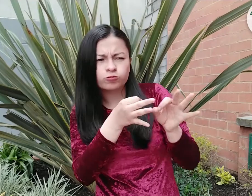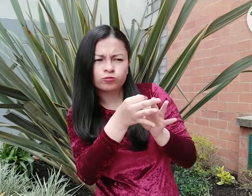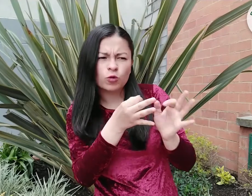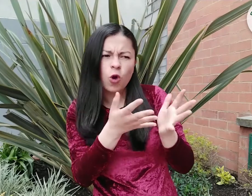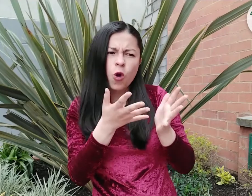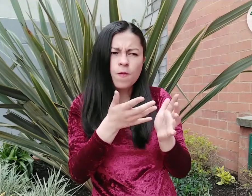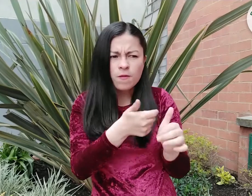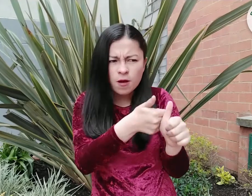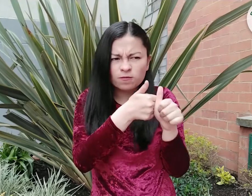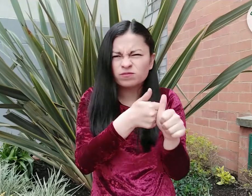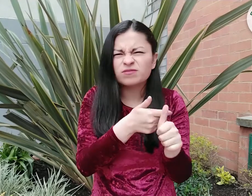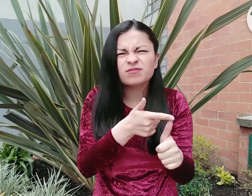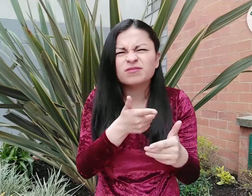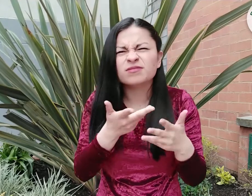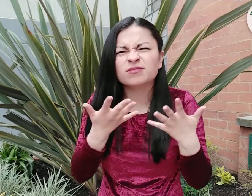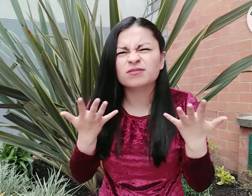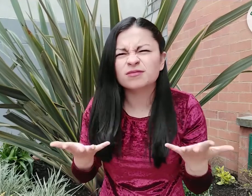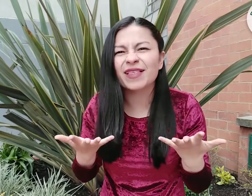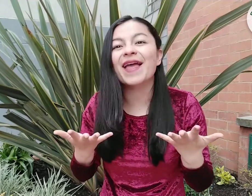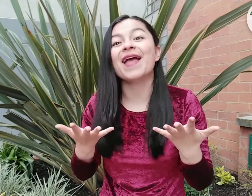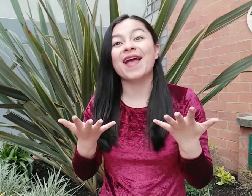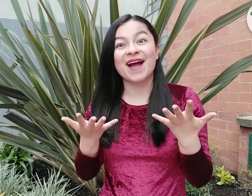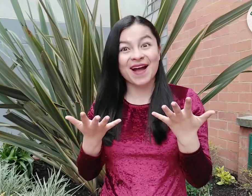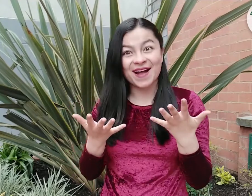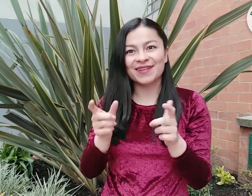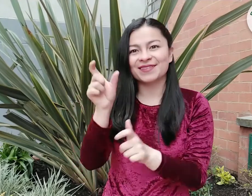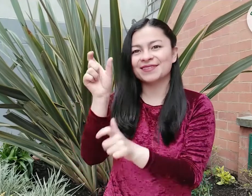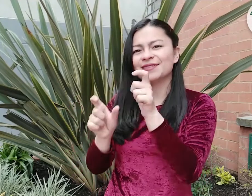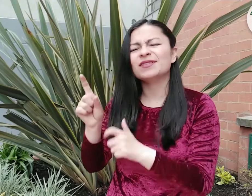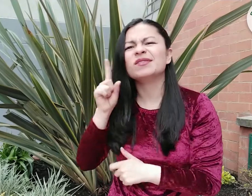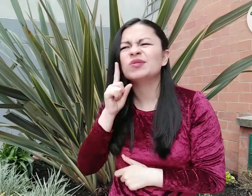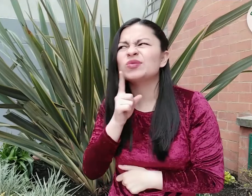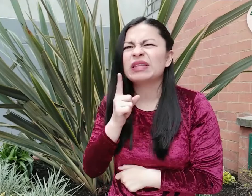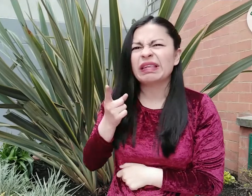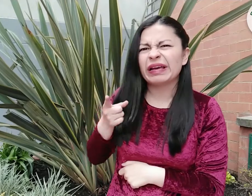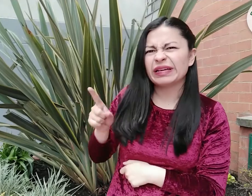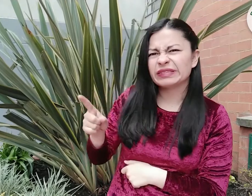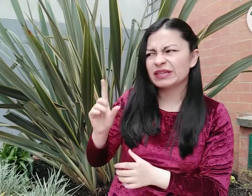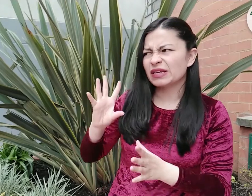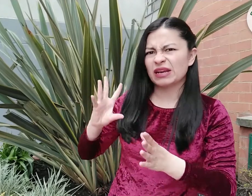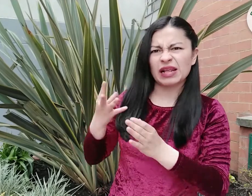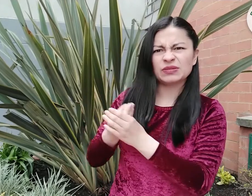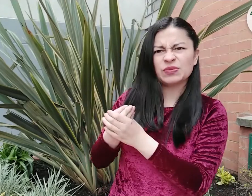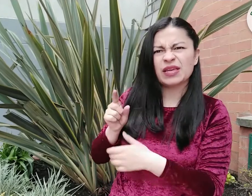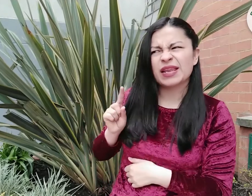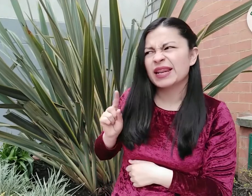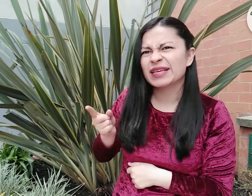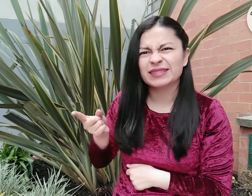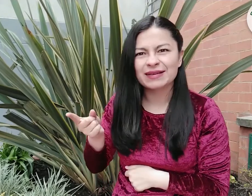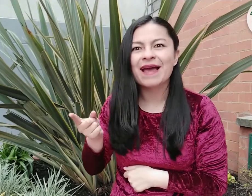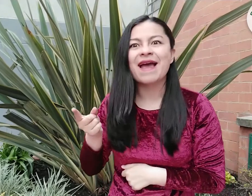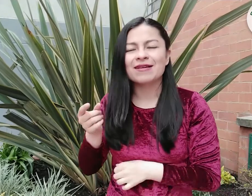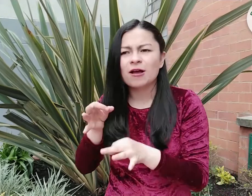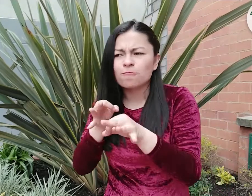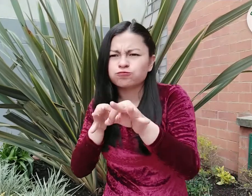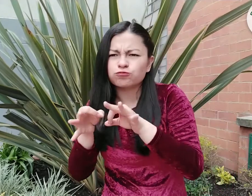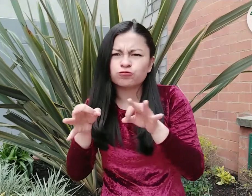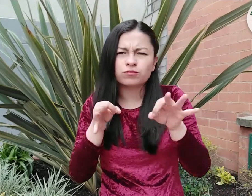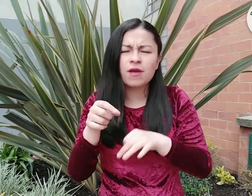En temas relacionados a la inclusión de las personas sordas, con el fin de promover la toma de